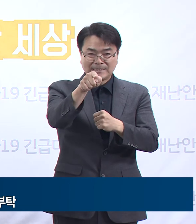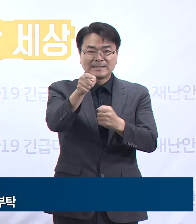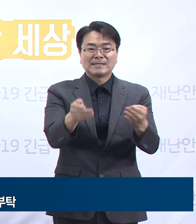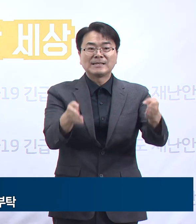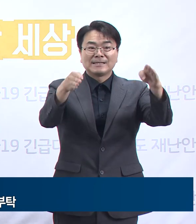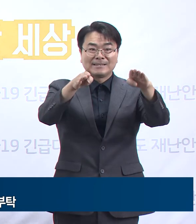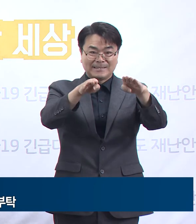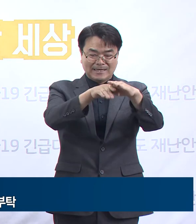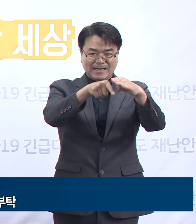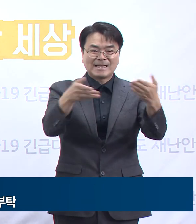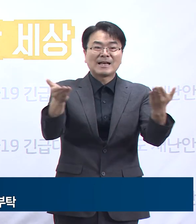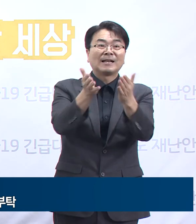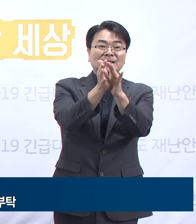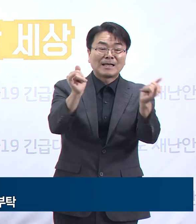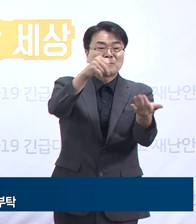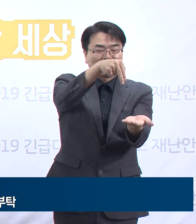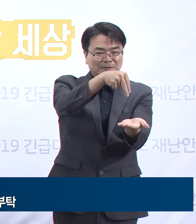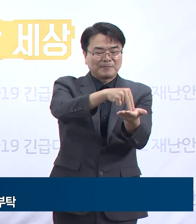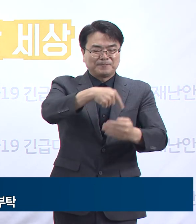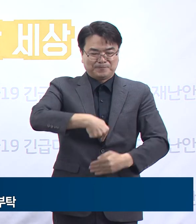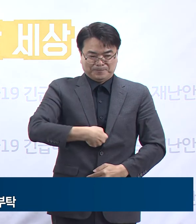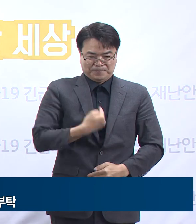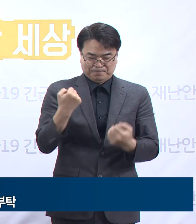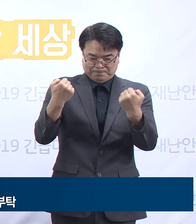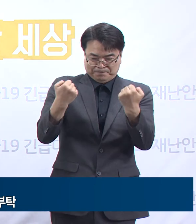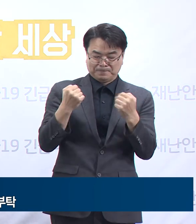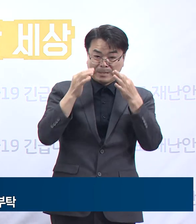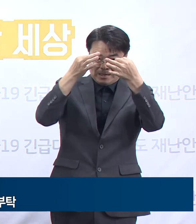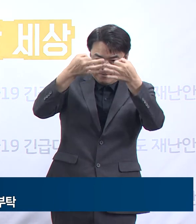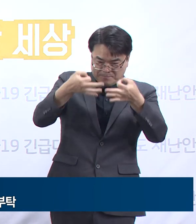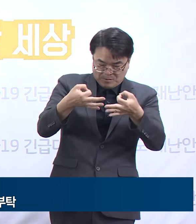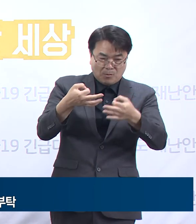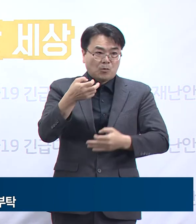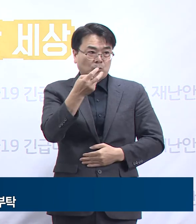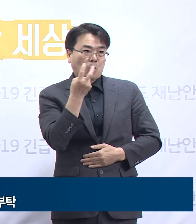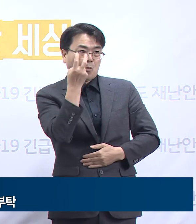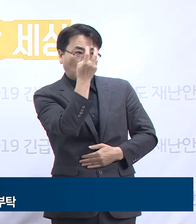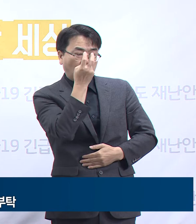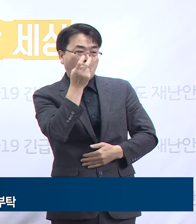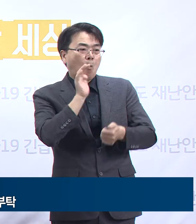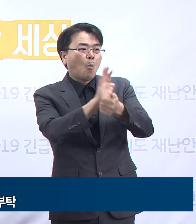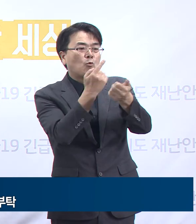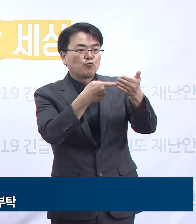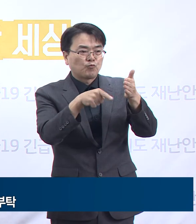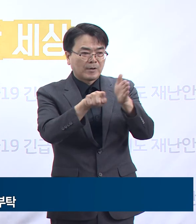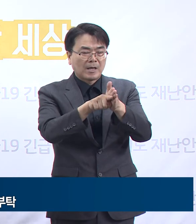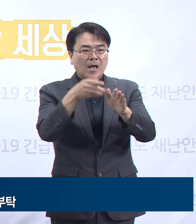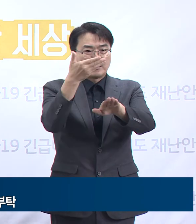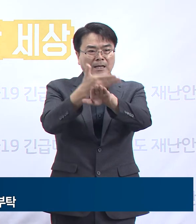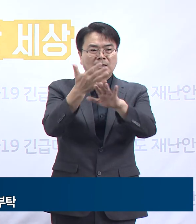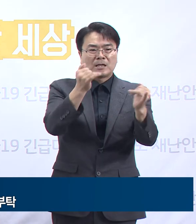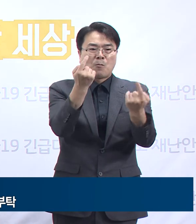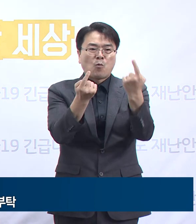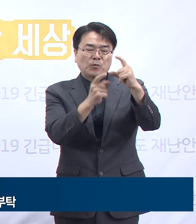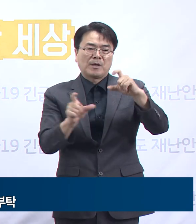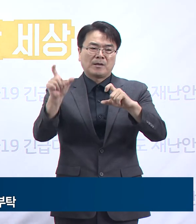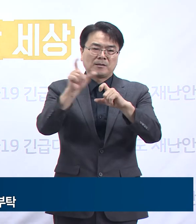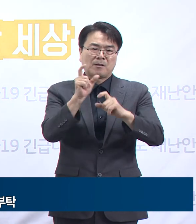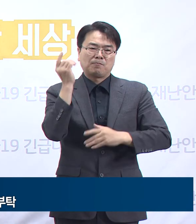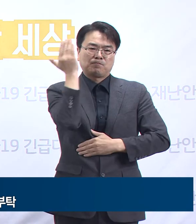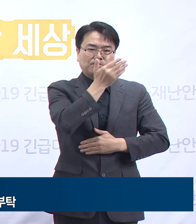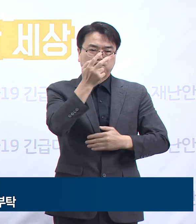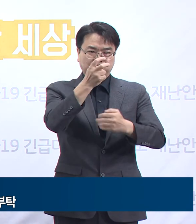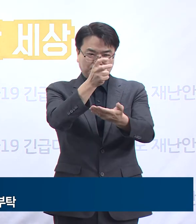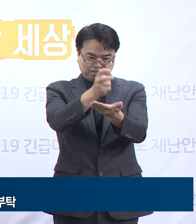종사자 및 시설관리자는 스스로의 건강과 기관의 보호를 위해서 다른 어떤 사람들보다도 방역수칙을 더욱